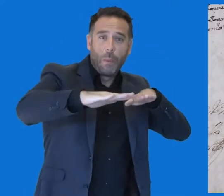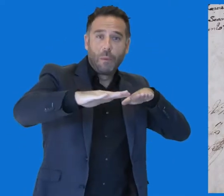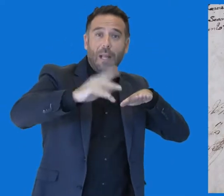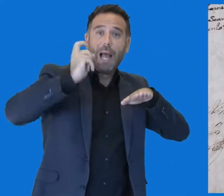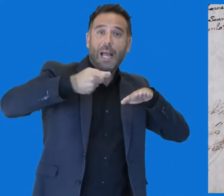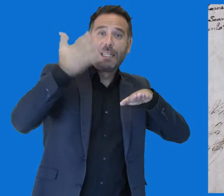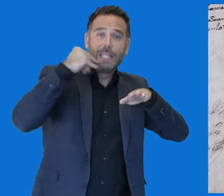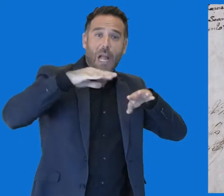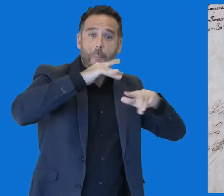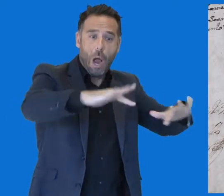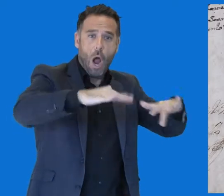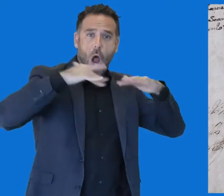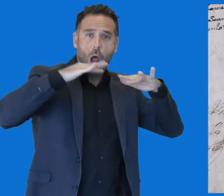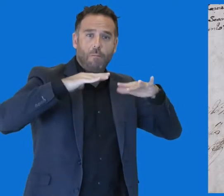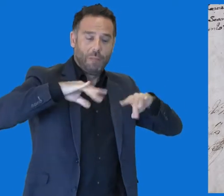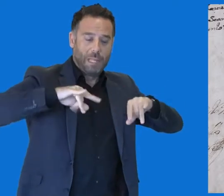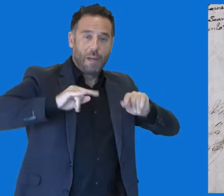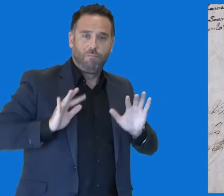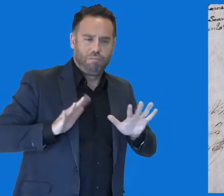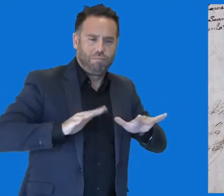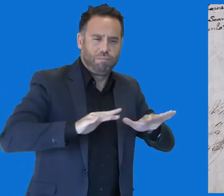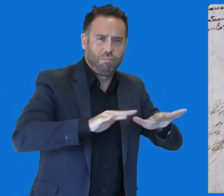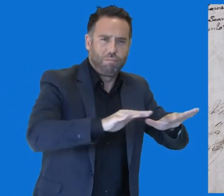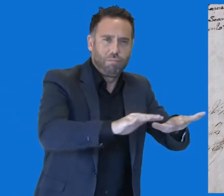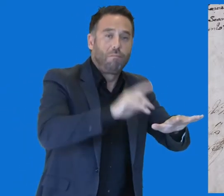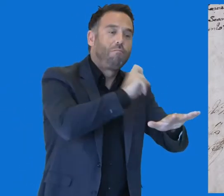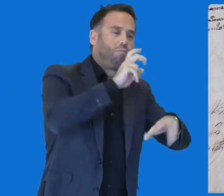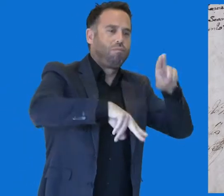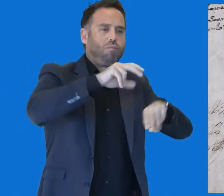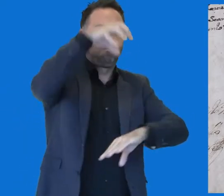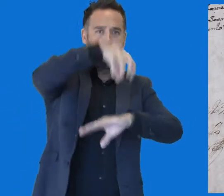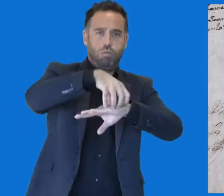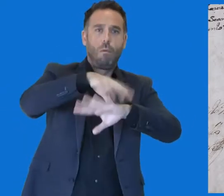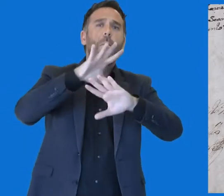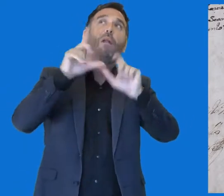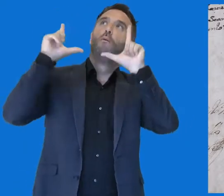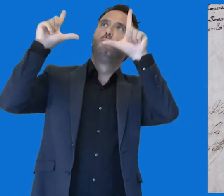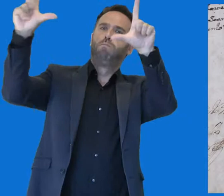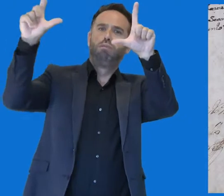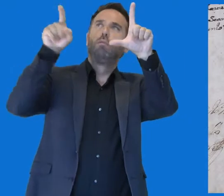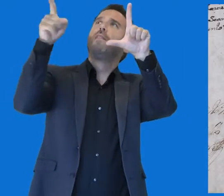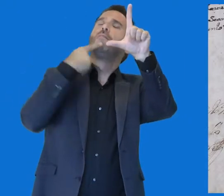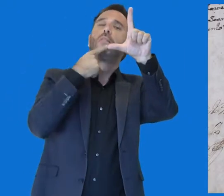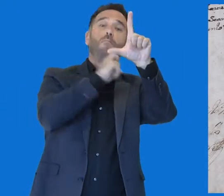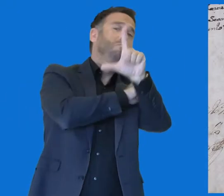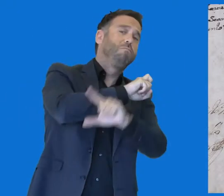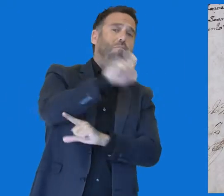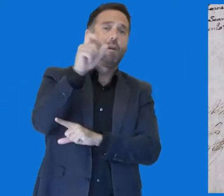una familia de la burguesía malagueña. Aunque en la fachada aparece una placa con el año 1792, el edificio fue